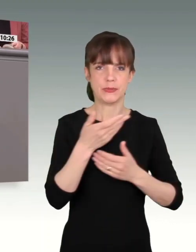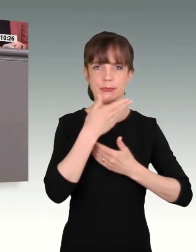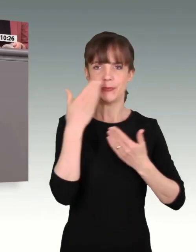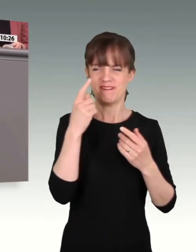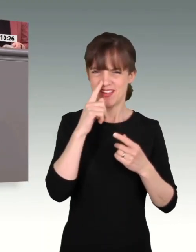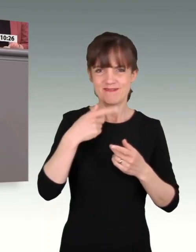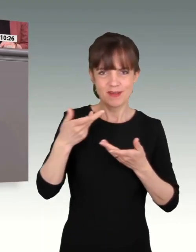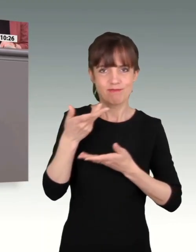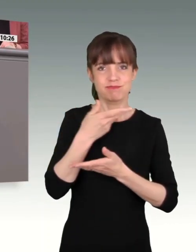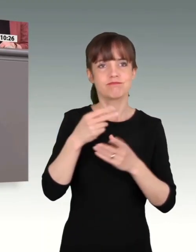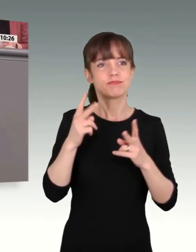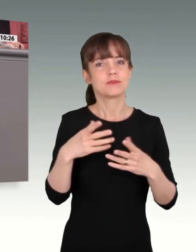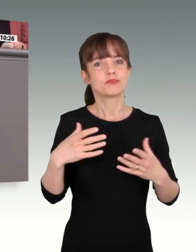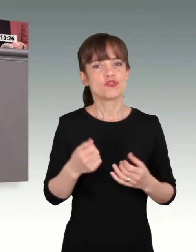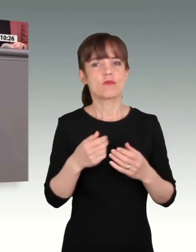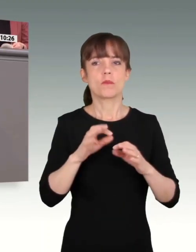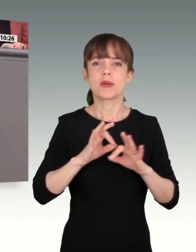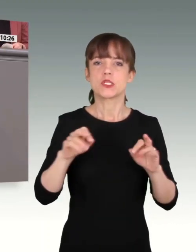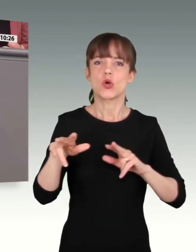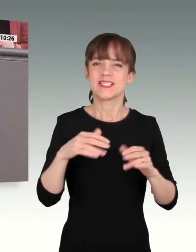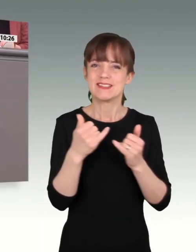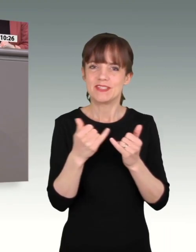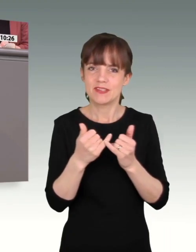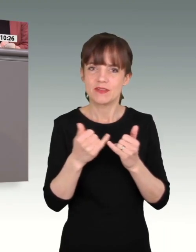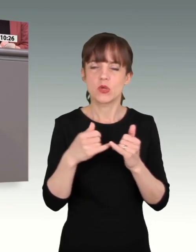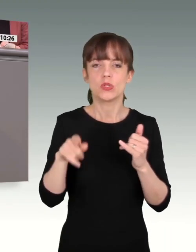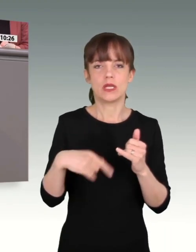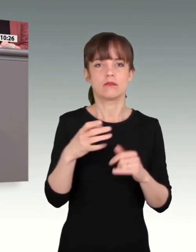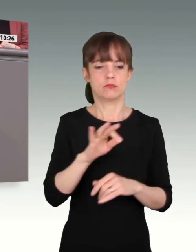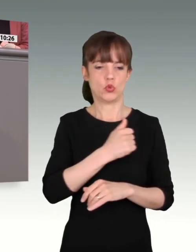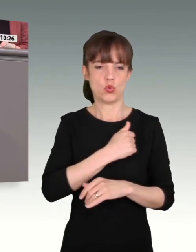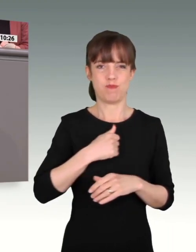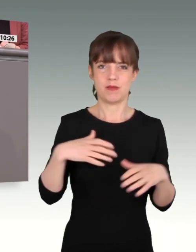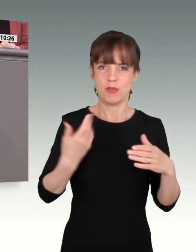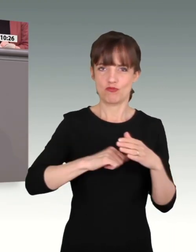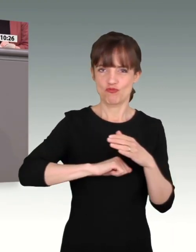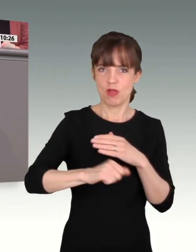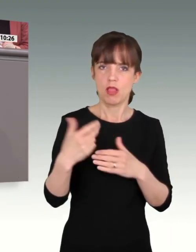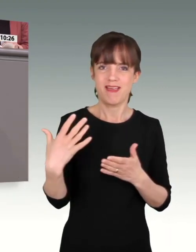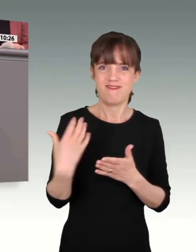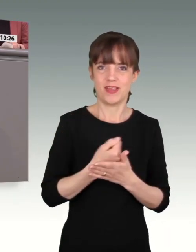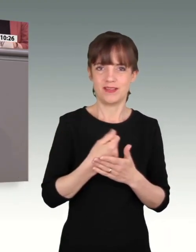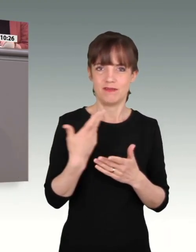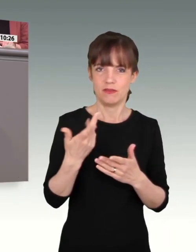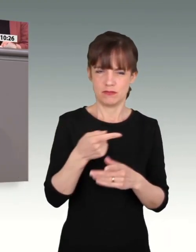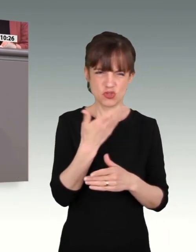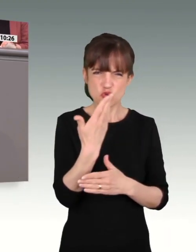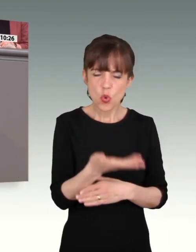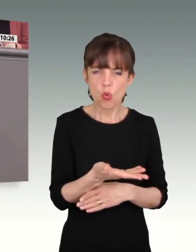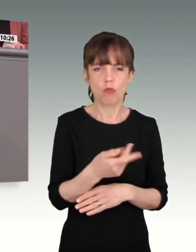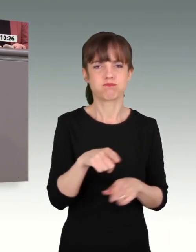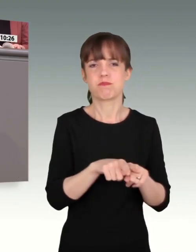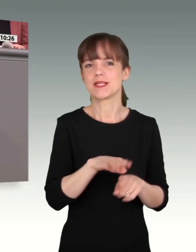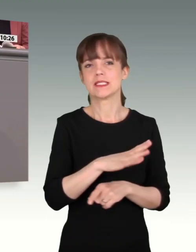tatsächlich besser organisieren wollen und der Truppe tatsächlich schneller und effektiver das an die Hand geben wollen, was sie tatsächlich